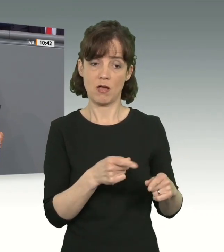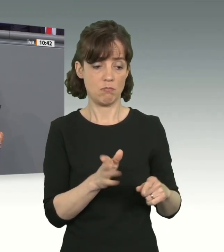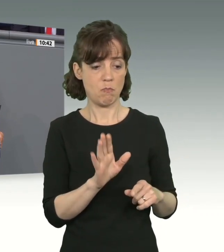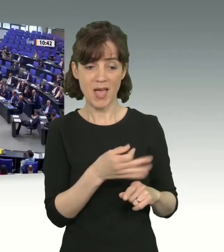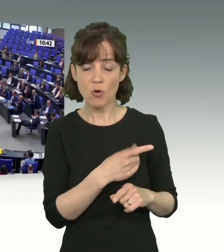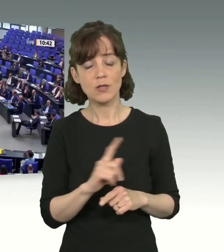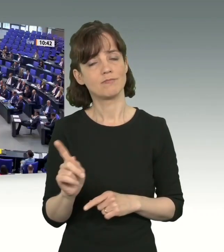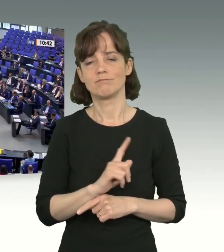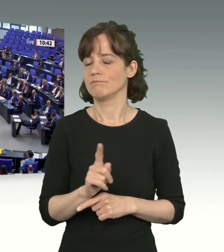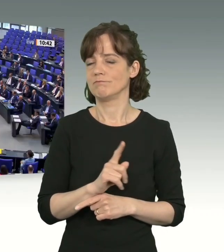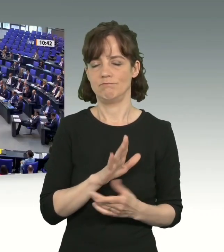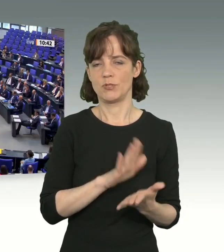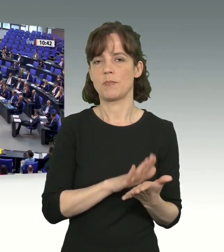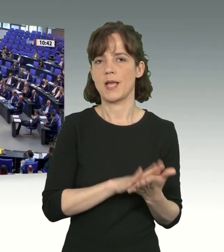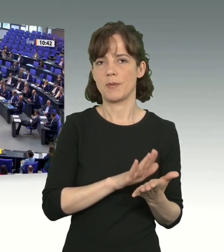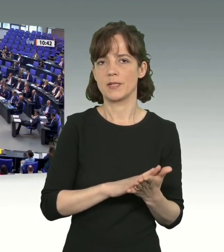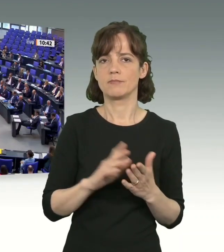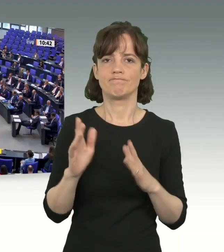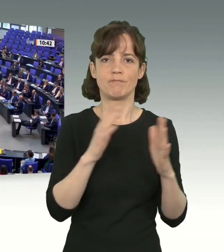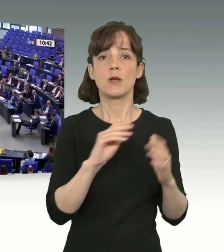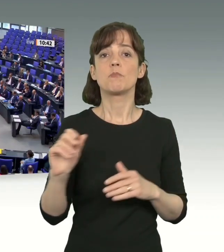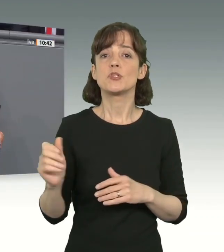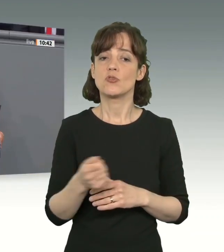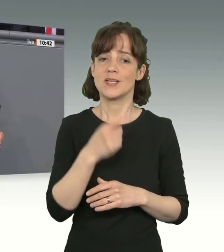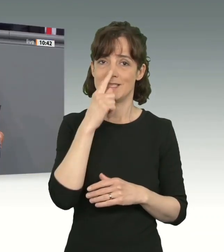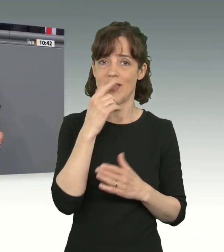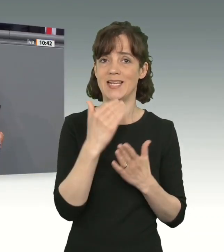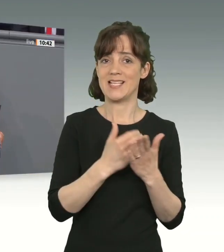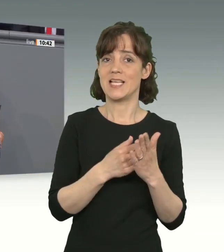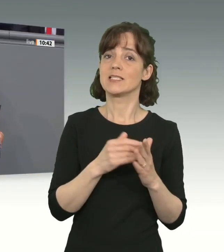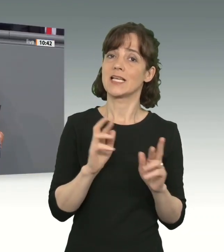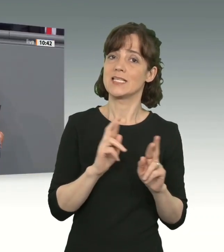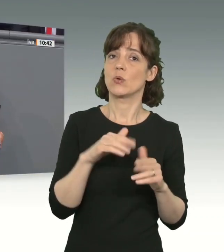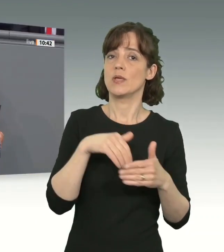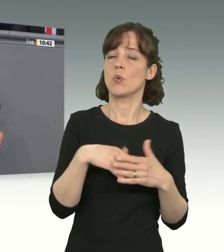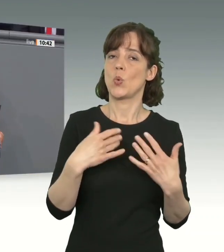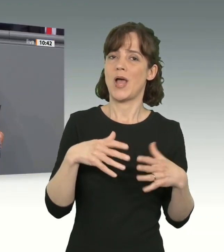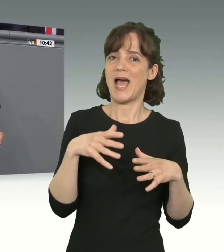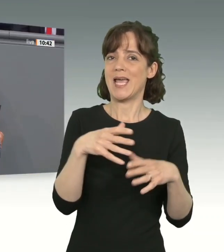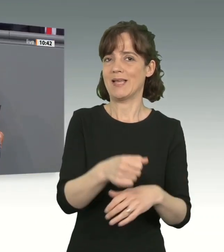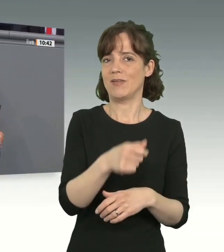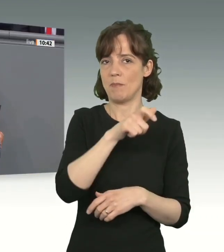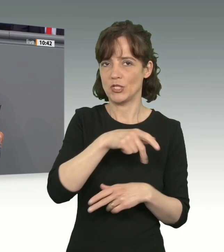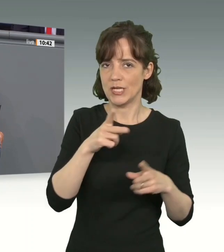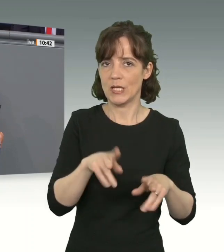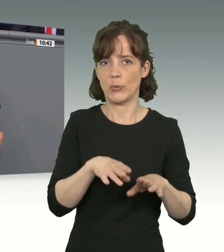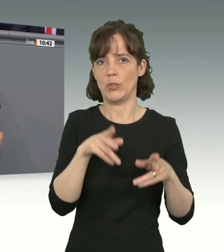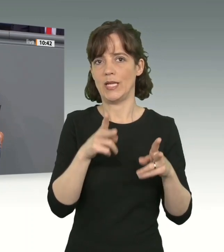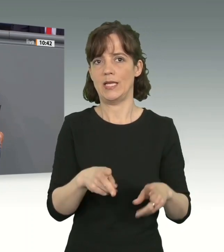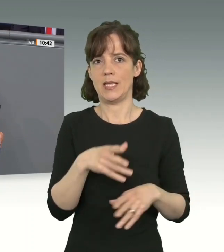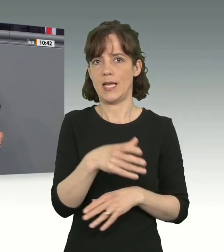Vor allem, wenn Sie massive Eingriffe in Grund- und Menschenrechte enthalten. Meine Damen und Herren, dass Sie dann